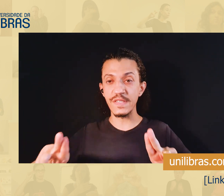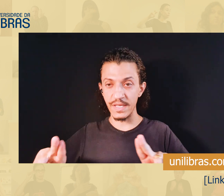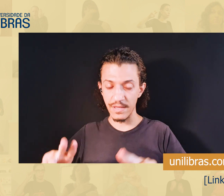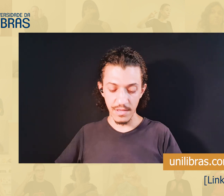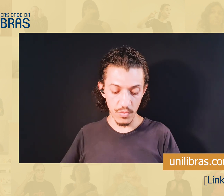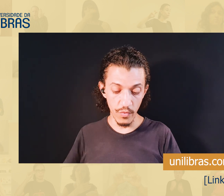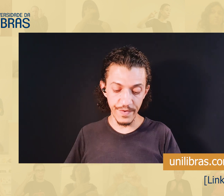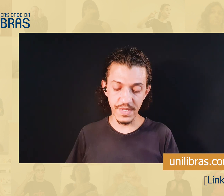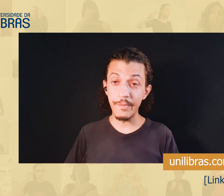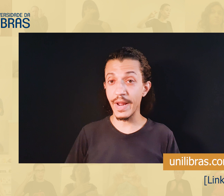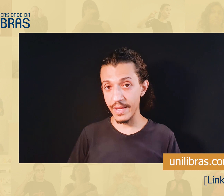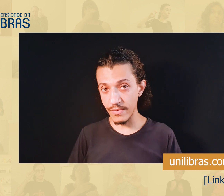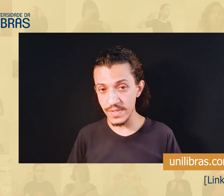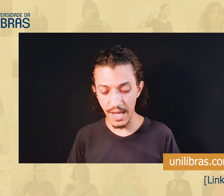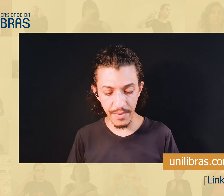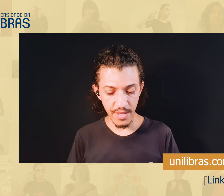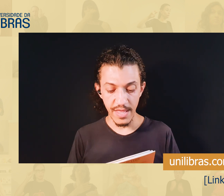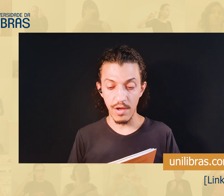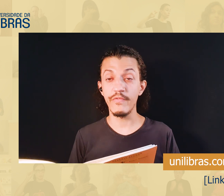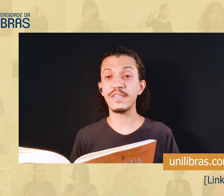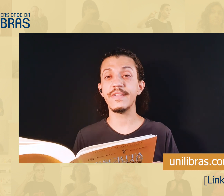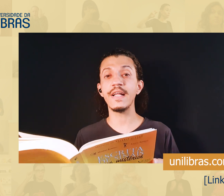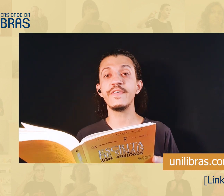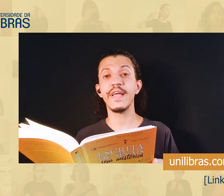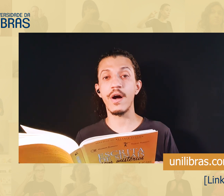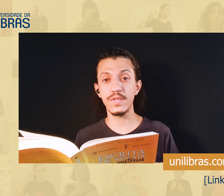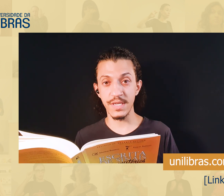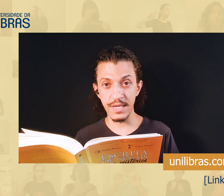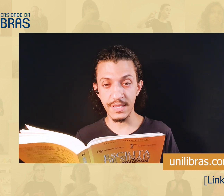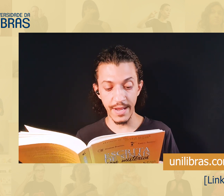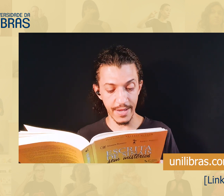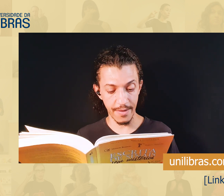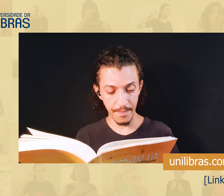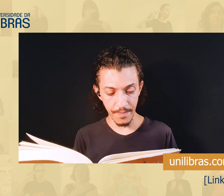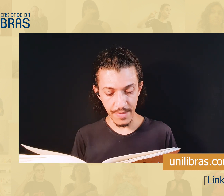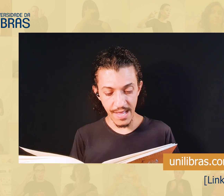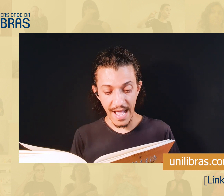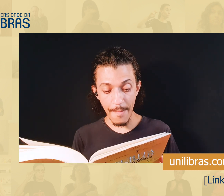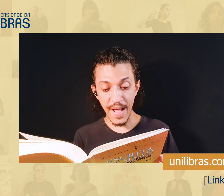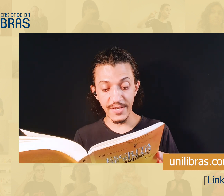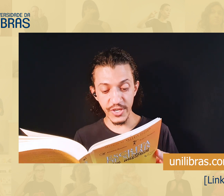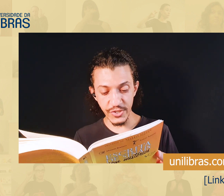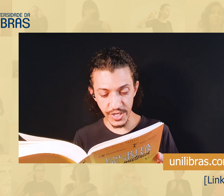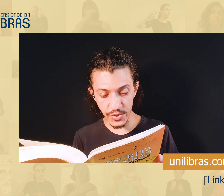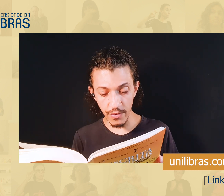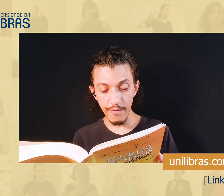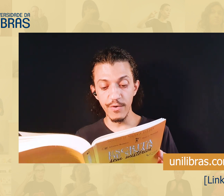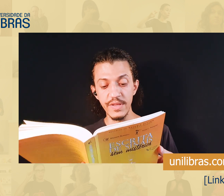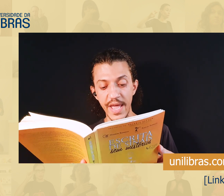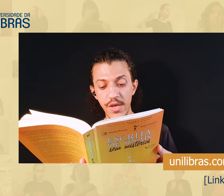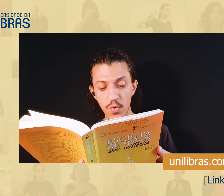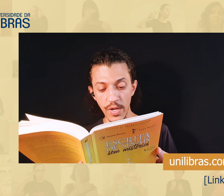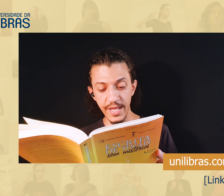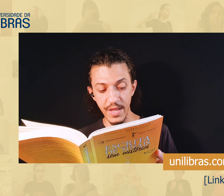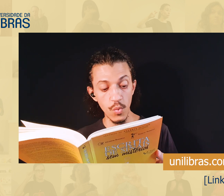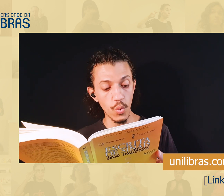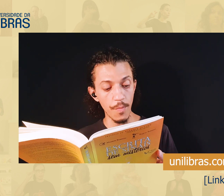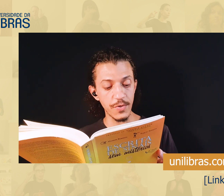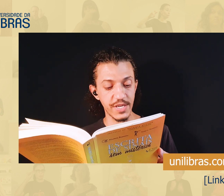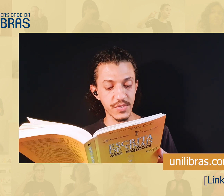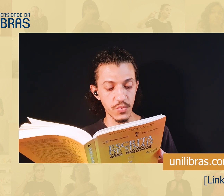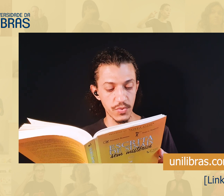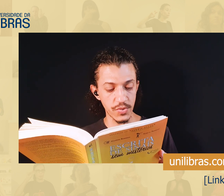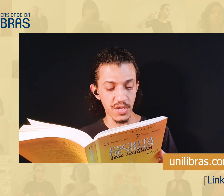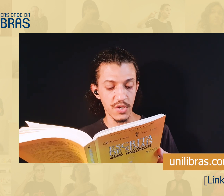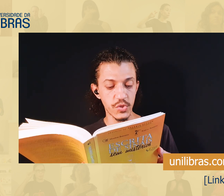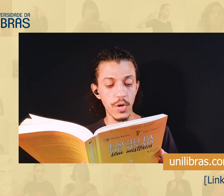UFSC, UFSC, para quem não sabe, da Universidade Federal de Santa Catarina. A partir disso, fundei e coordenei um